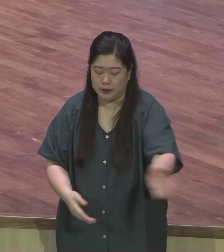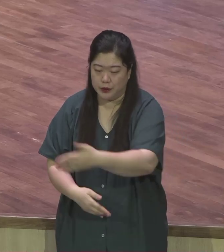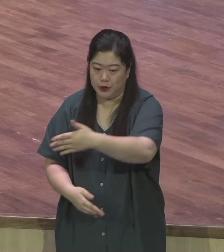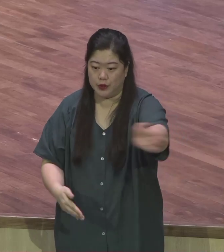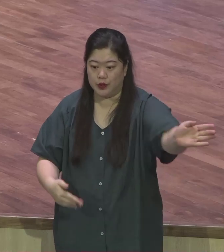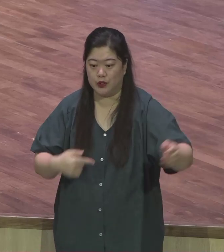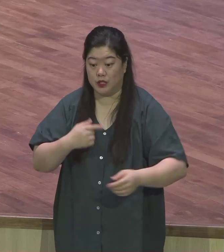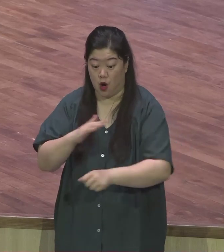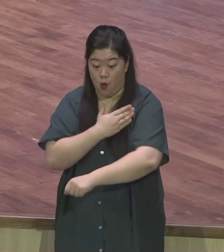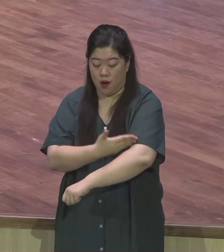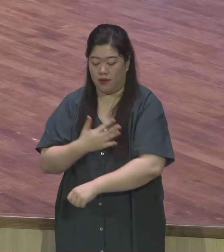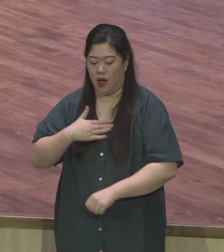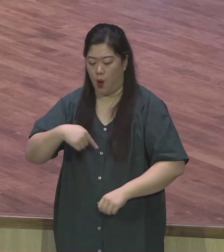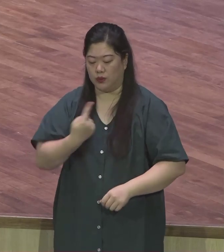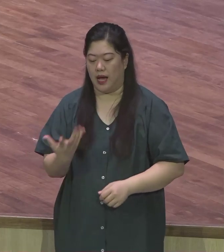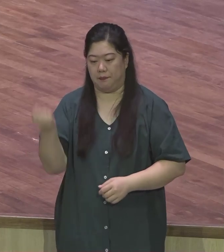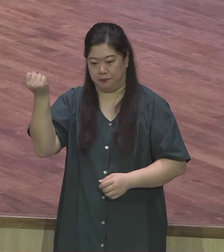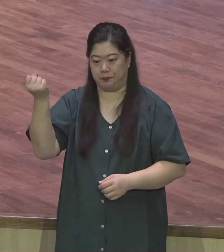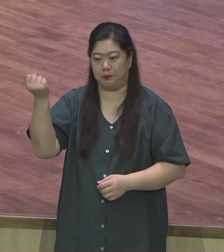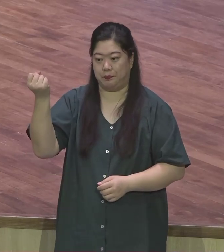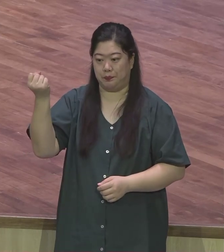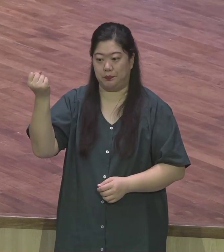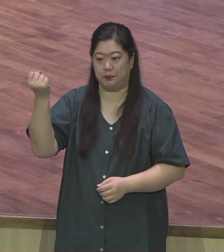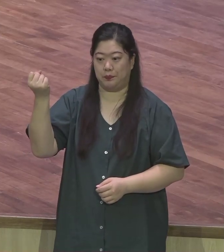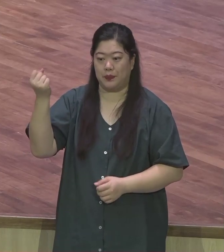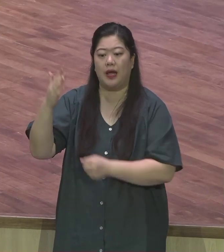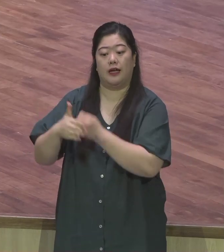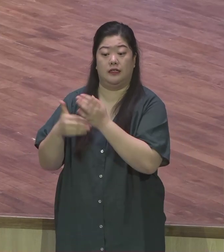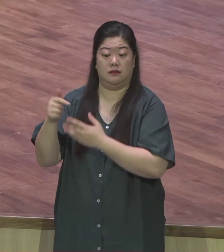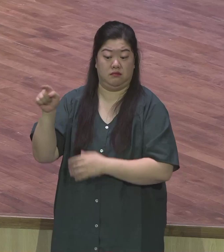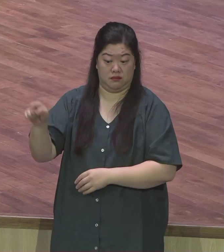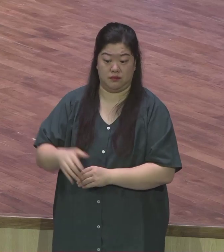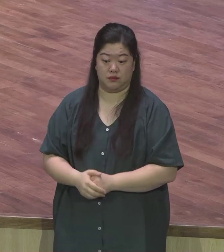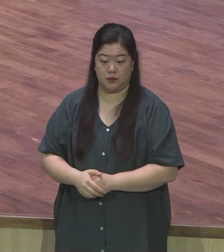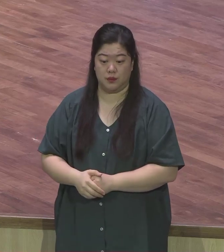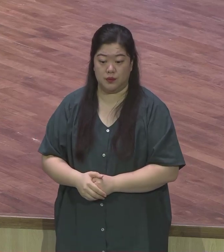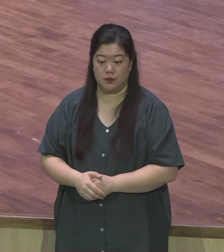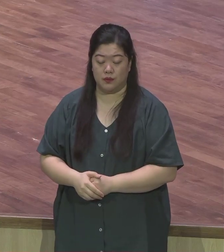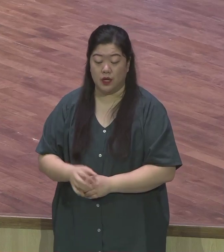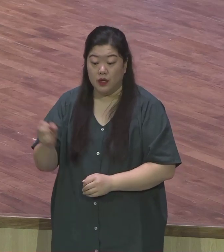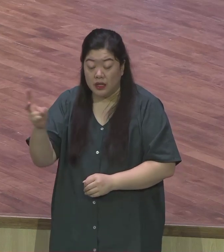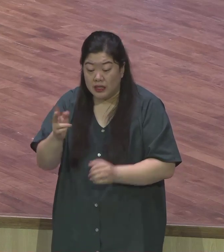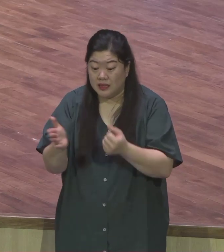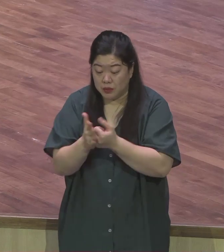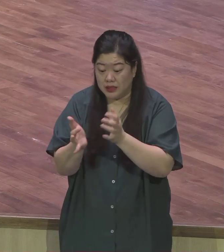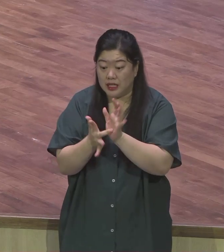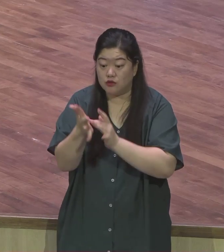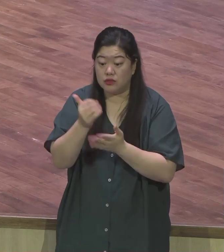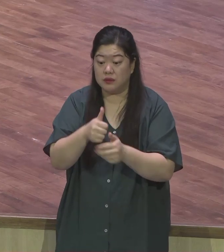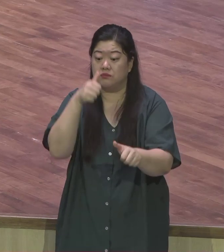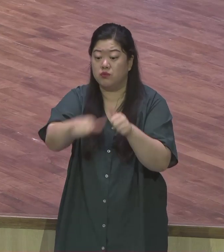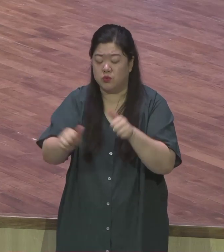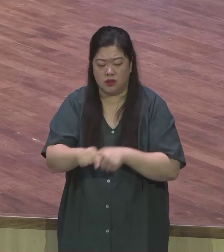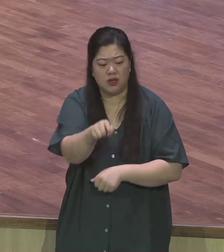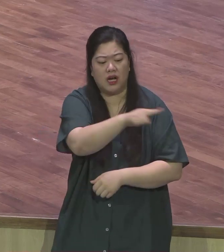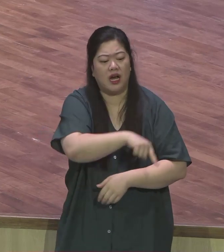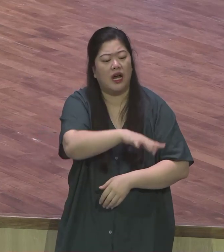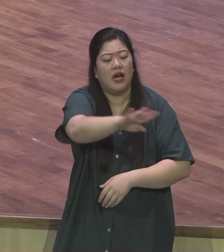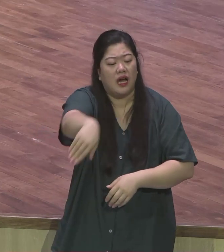특히 예수님께서는 제자들에게 바리세인들의 외식에 빠지지 않도록 너희도 주의하라 라고 이야기하고 있습니다 이것은 비단